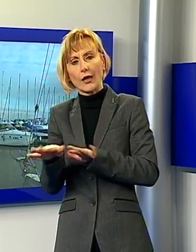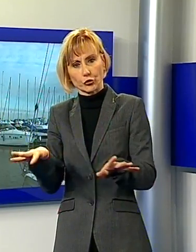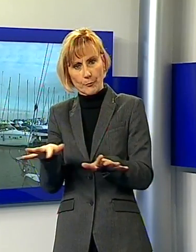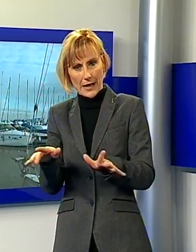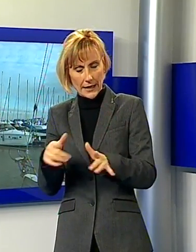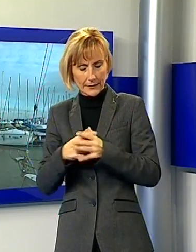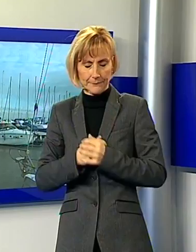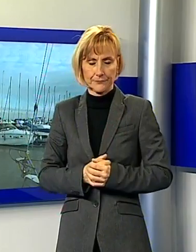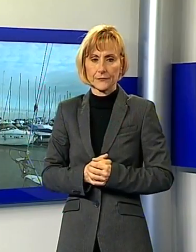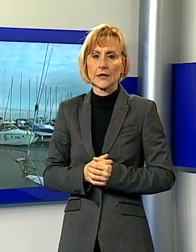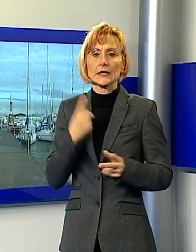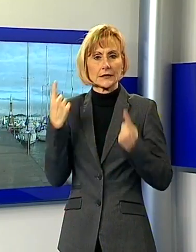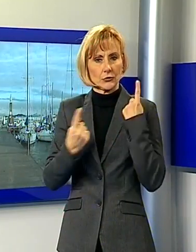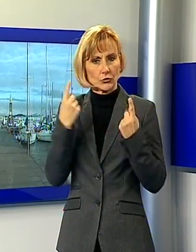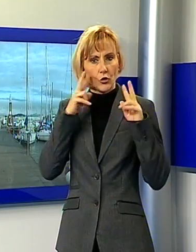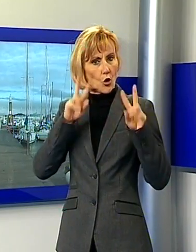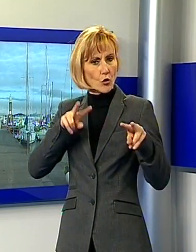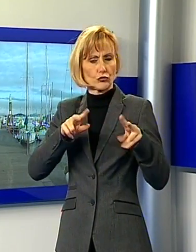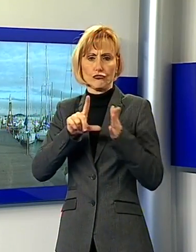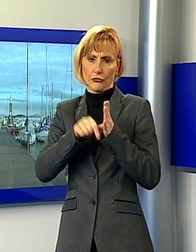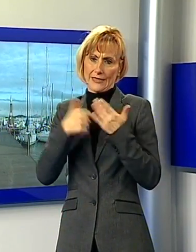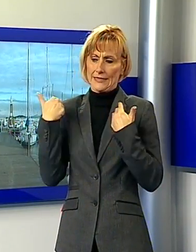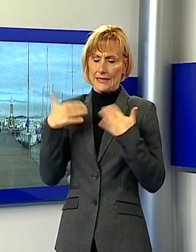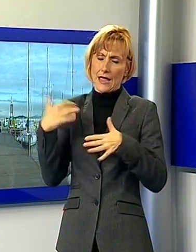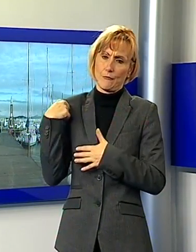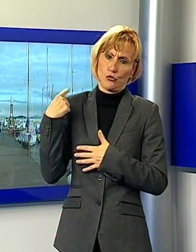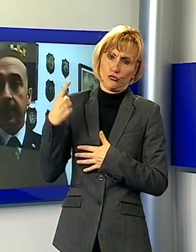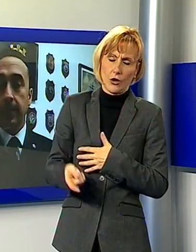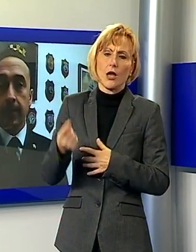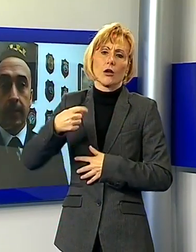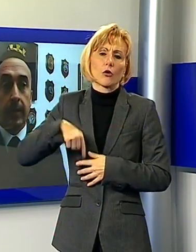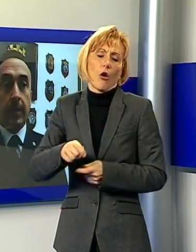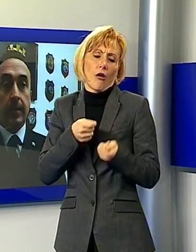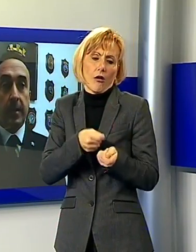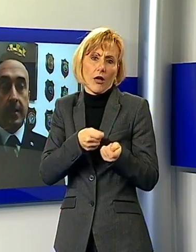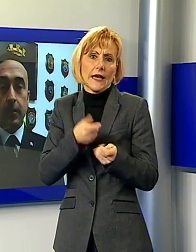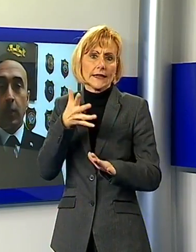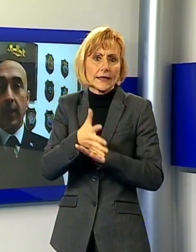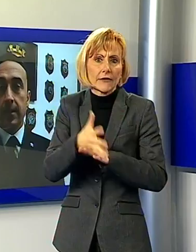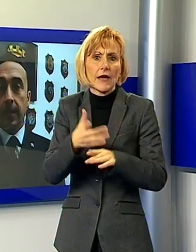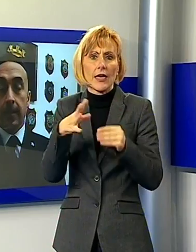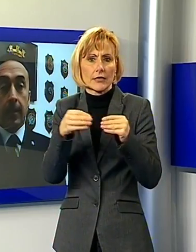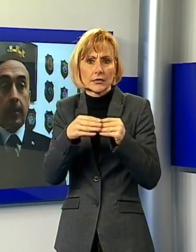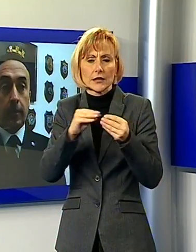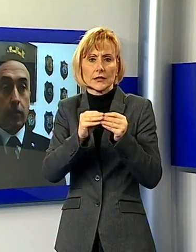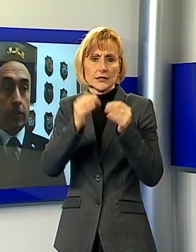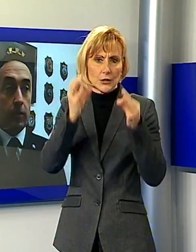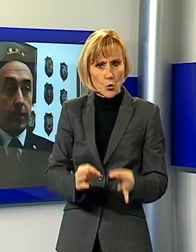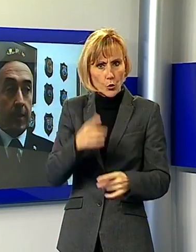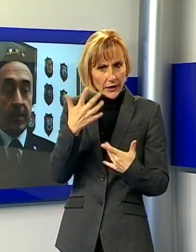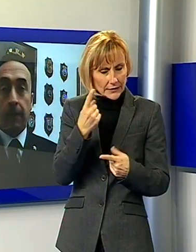monitoraggio da un po' di tempo e avevamo già sollecitato degli interventi di messa in sicurezza e nei giorni scorsi è stata